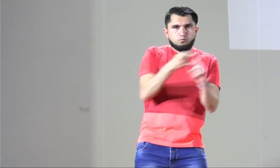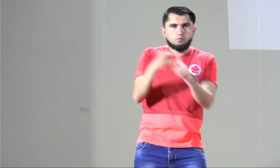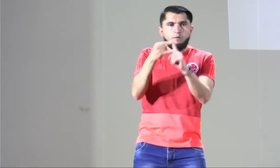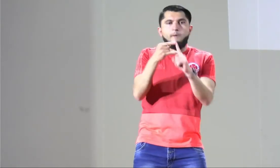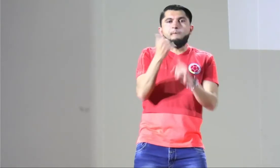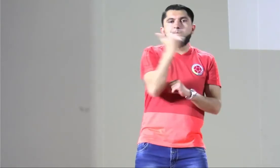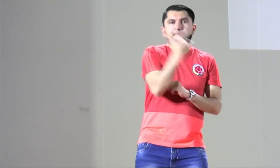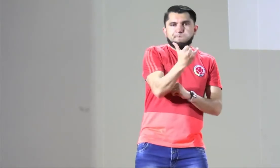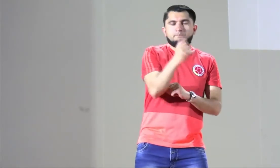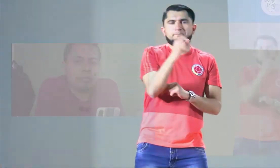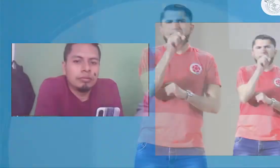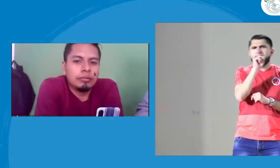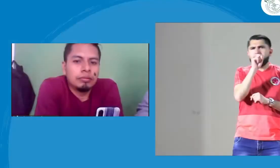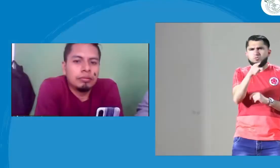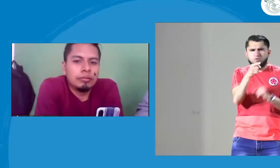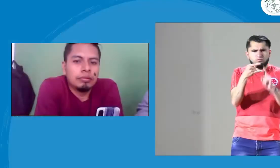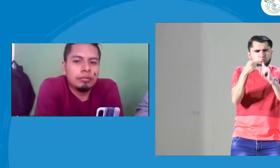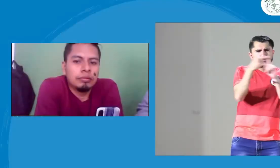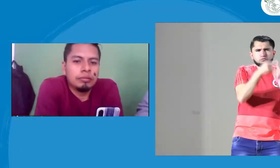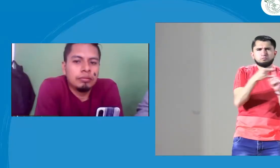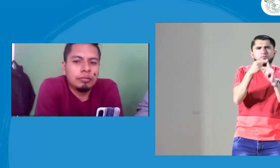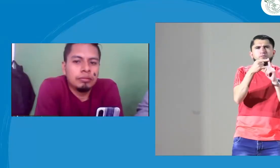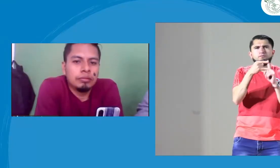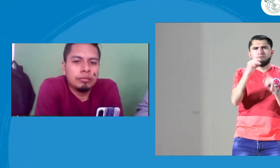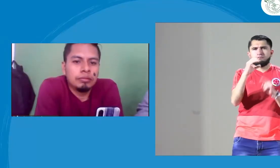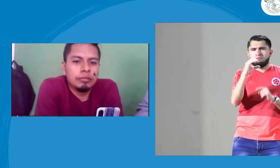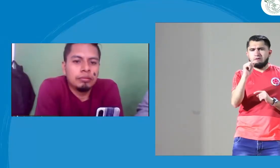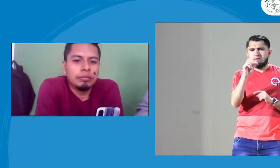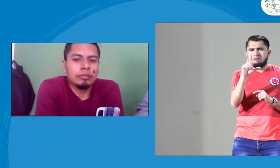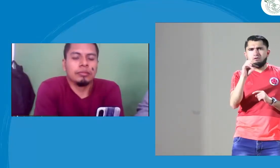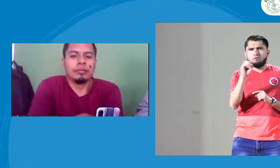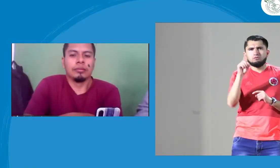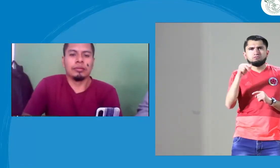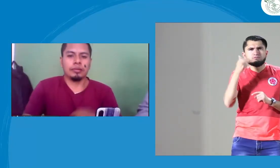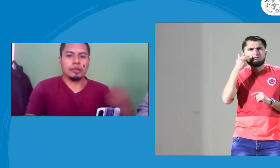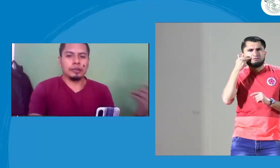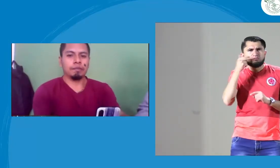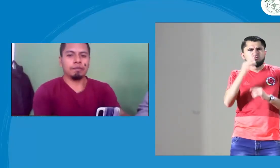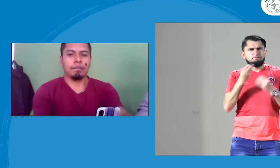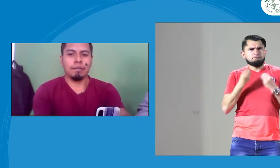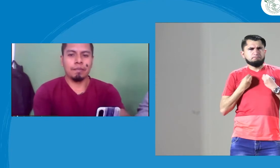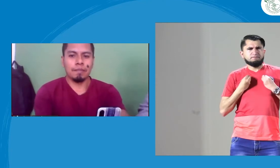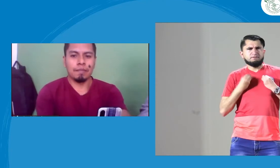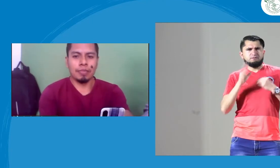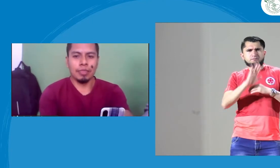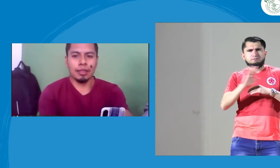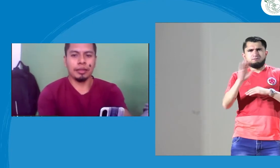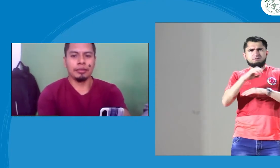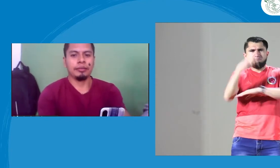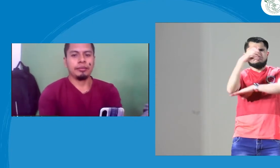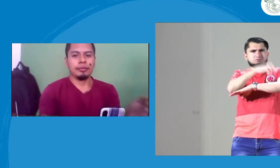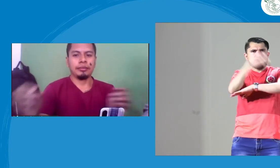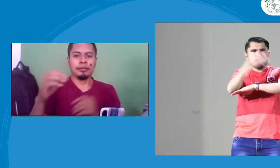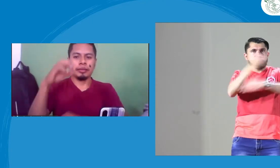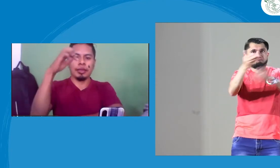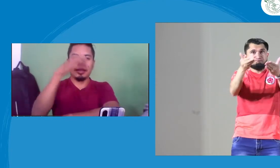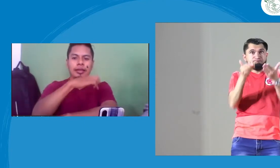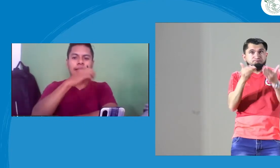Bien, y ahora tenemos una pregunta a través de Zoom. Carlos está con